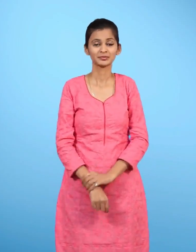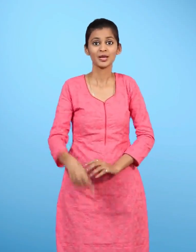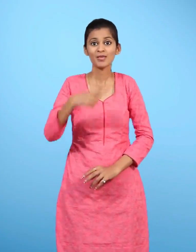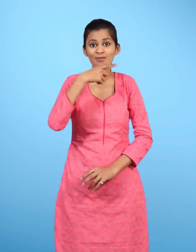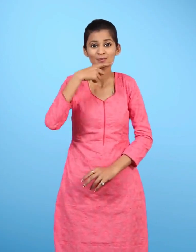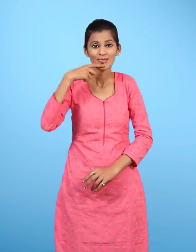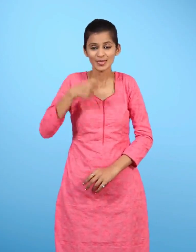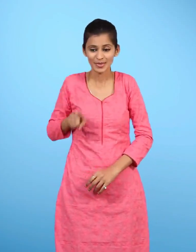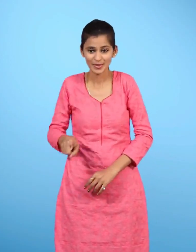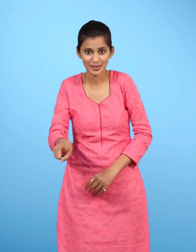कौकरोच